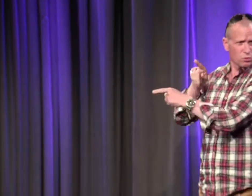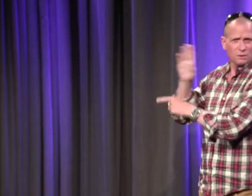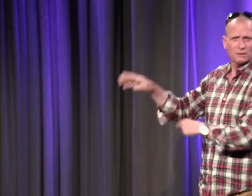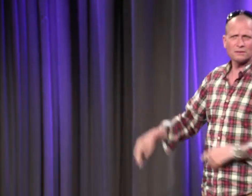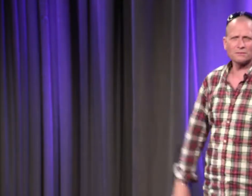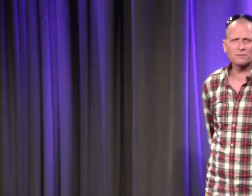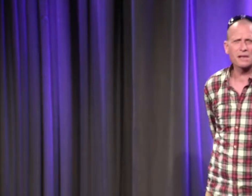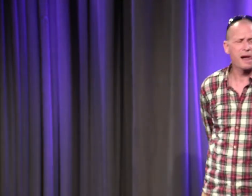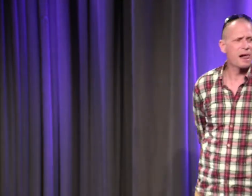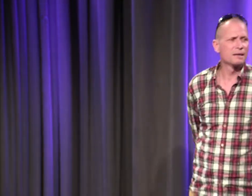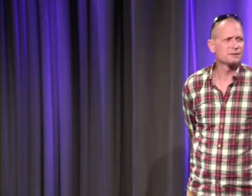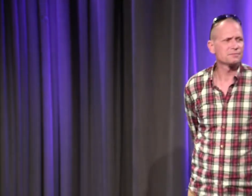j'ai posé la question